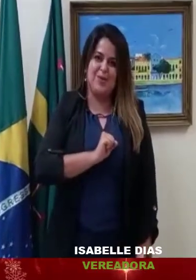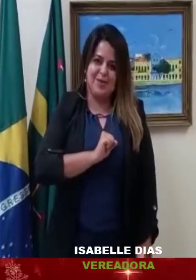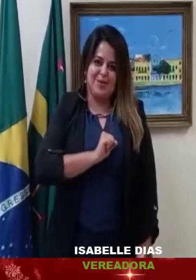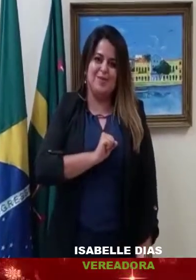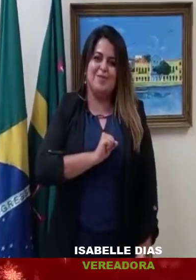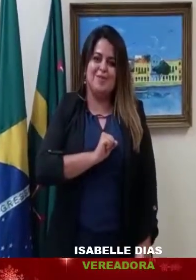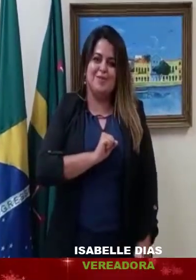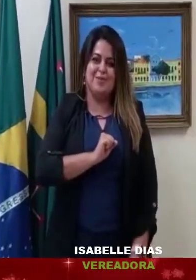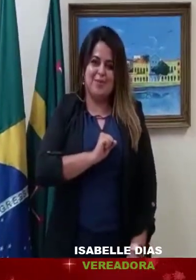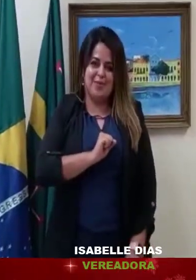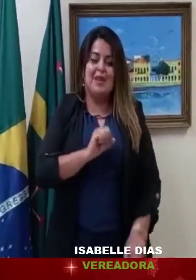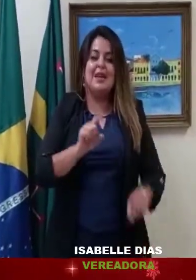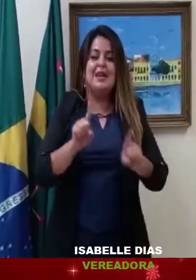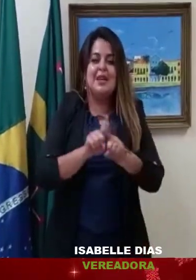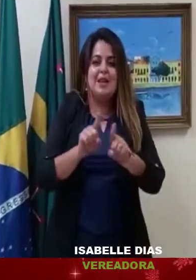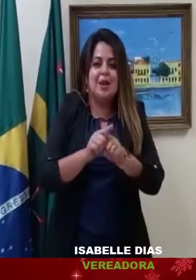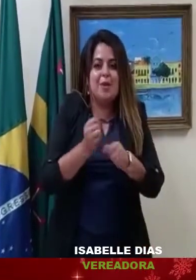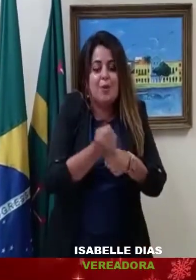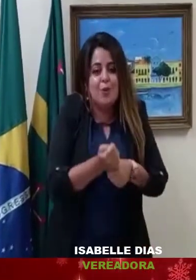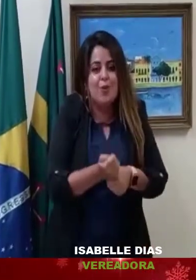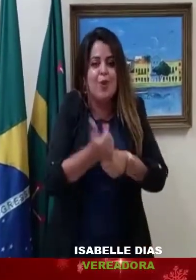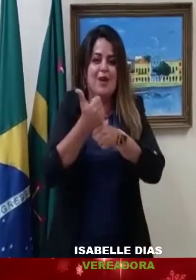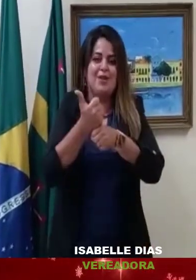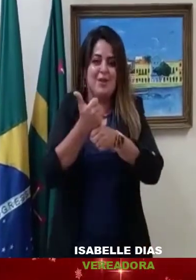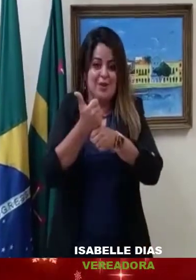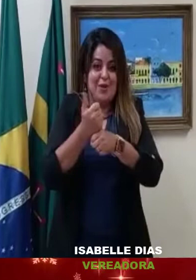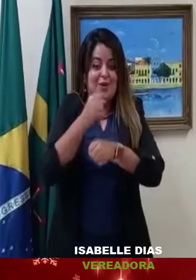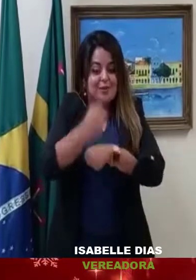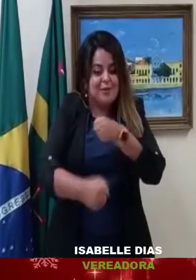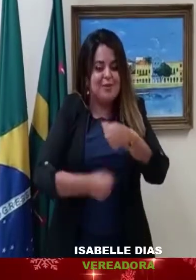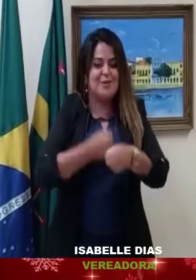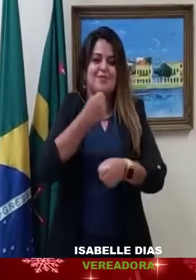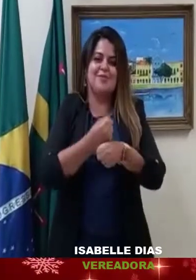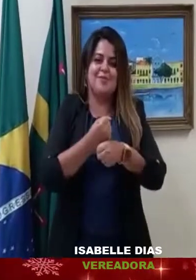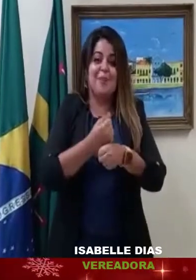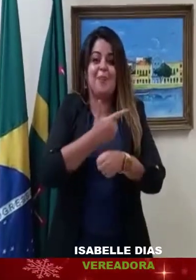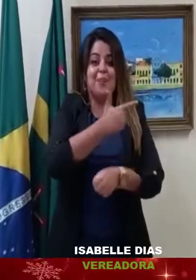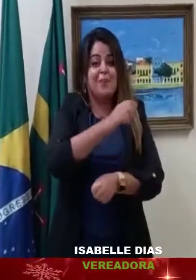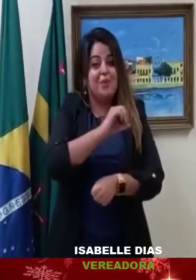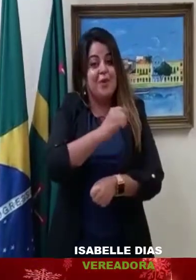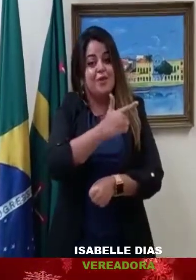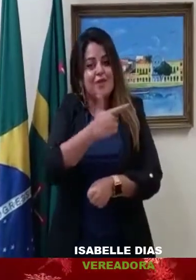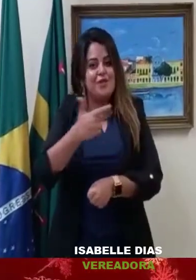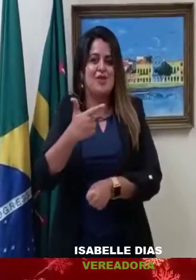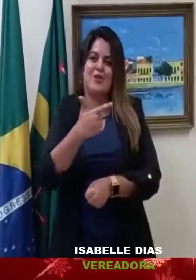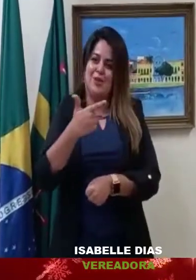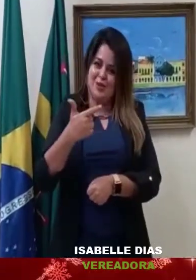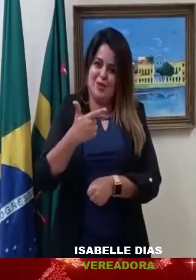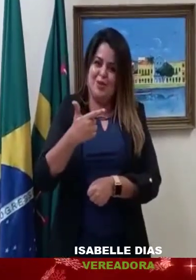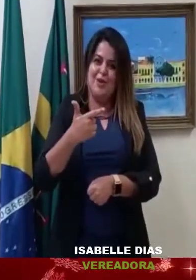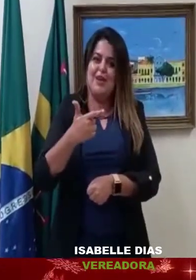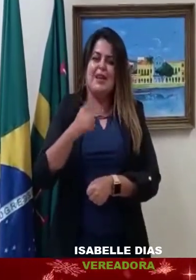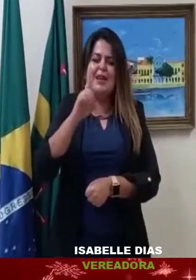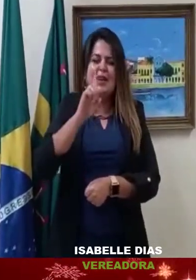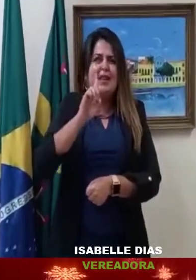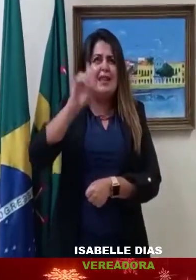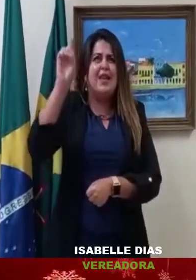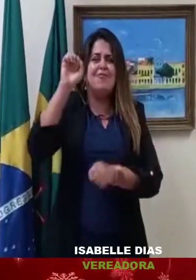Que em 2022, Deus duplique as bênçãos